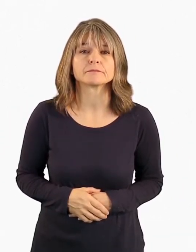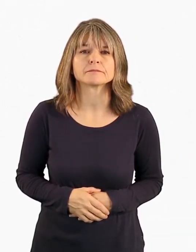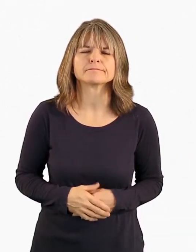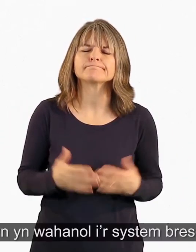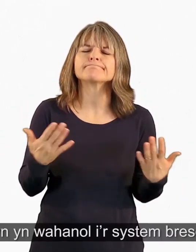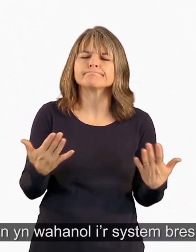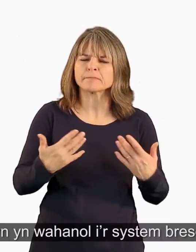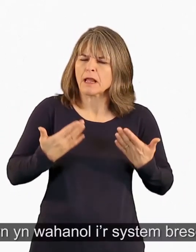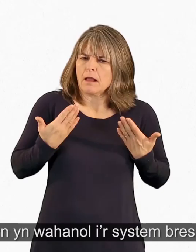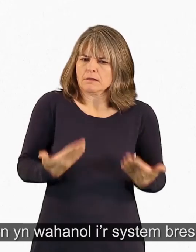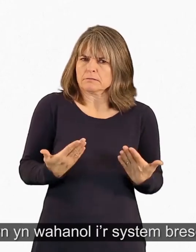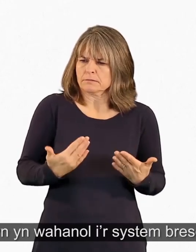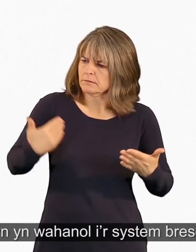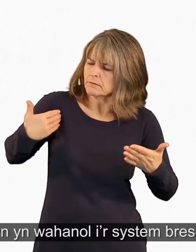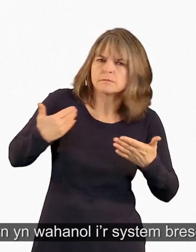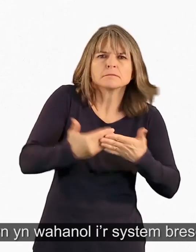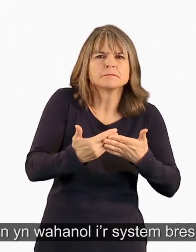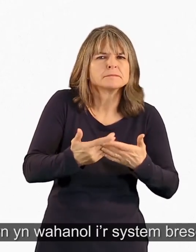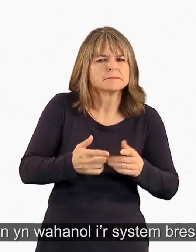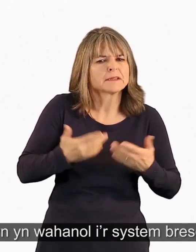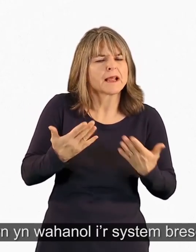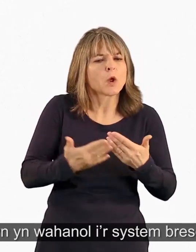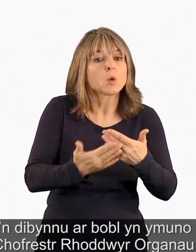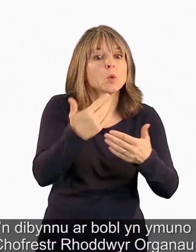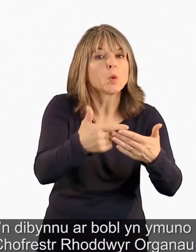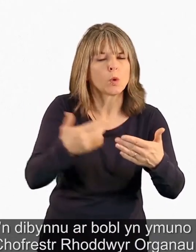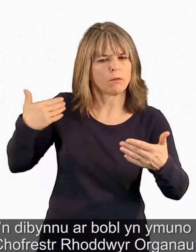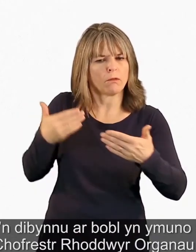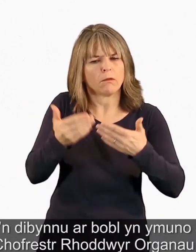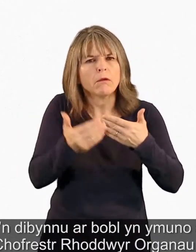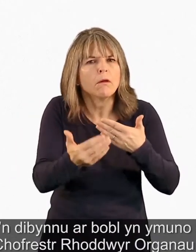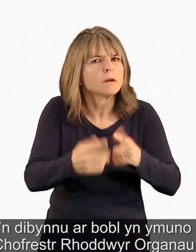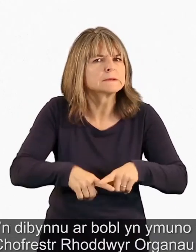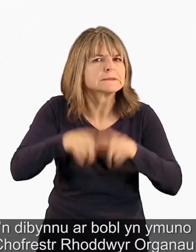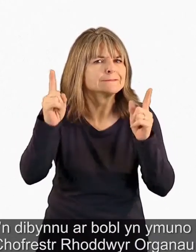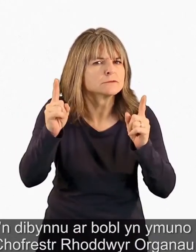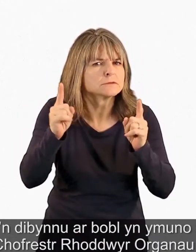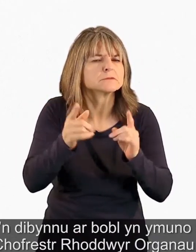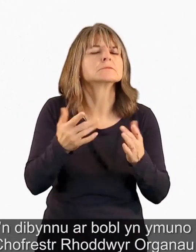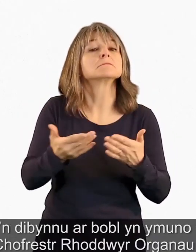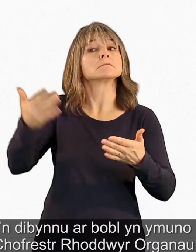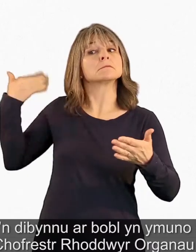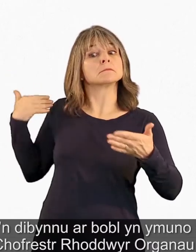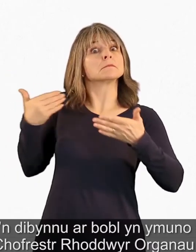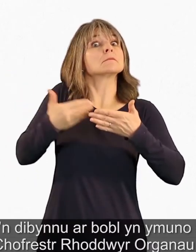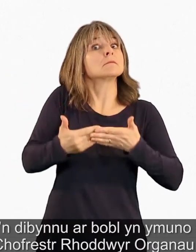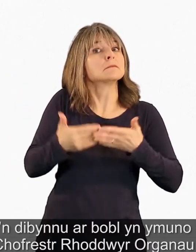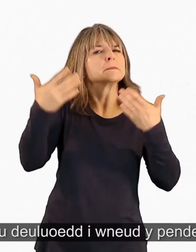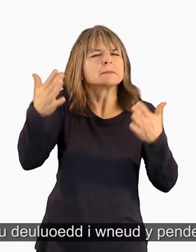Mae hyn yn wahanol i'r system bresennol, sy'n debynu ar bobl yn ymuno â chofrestr roddwyr organau a